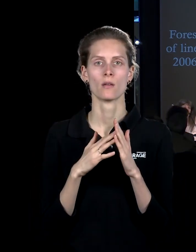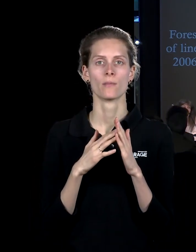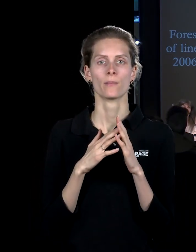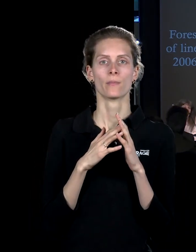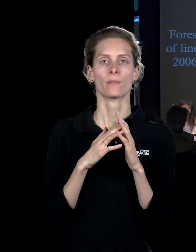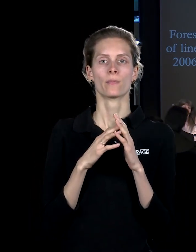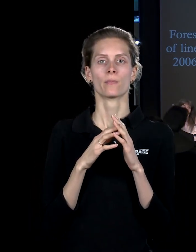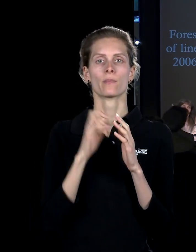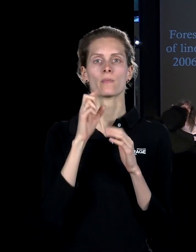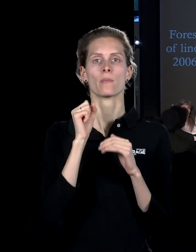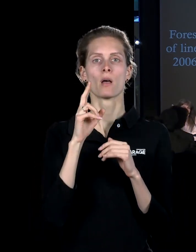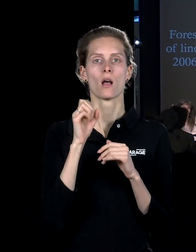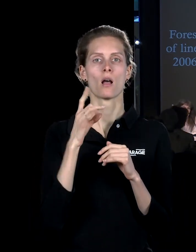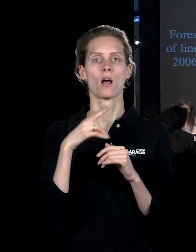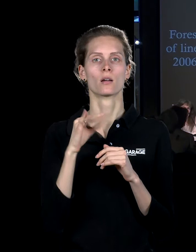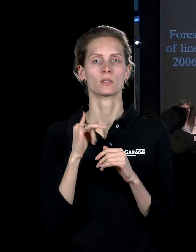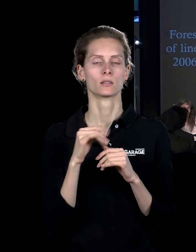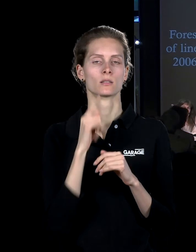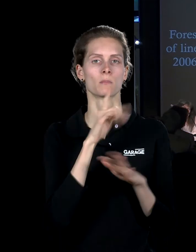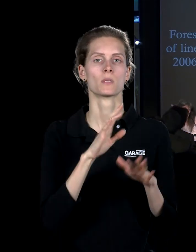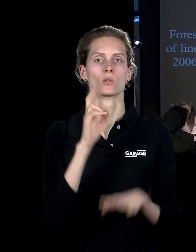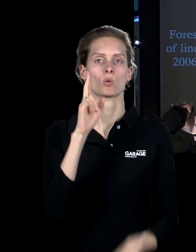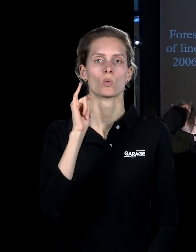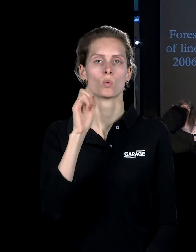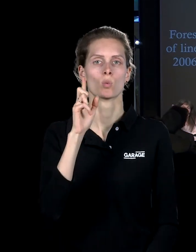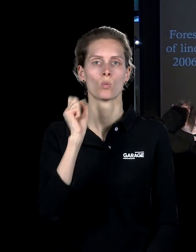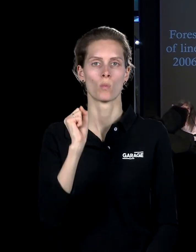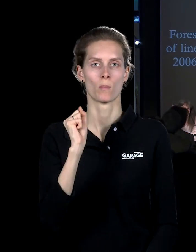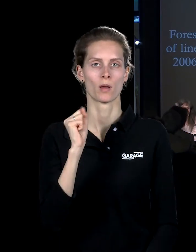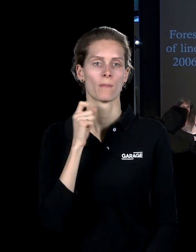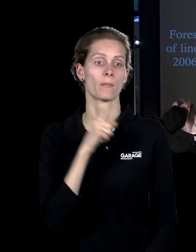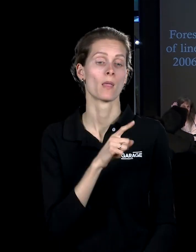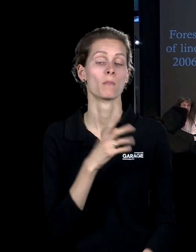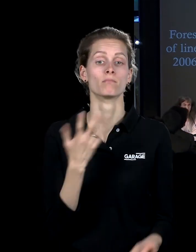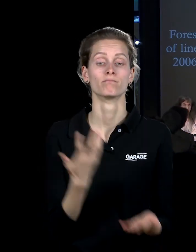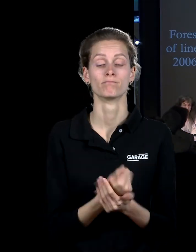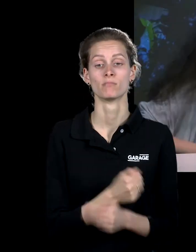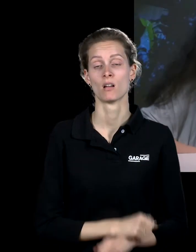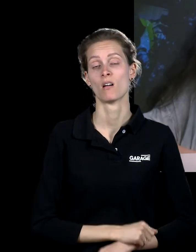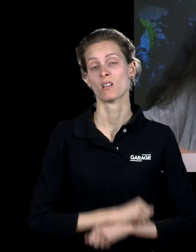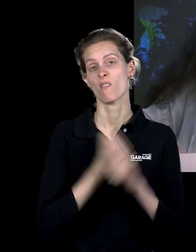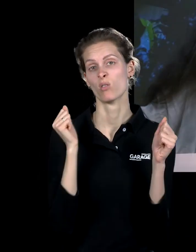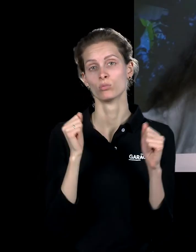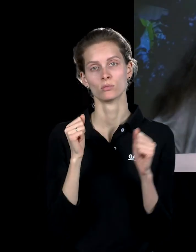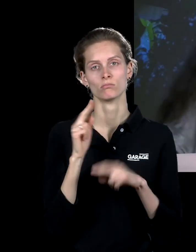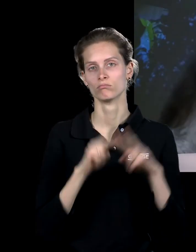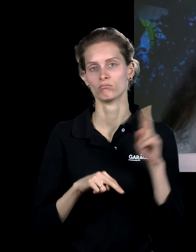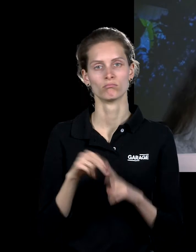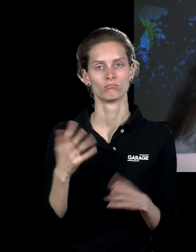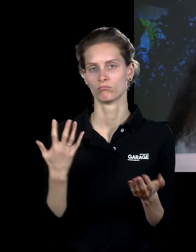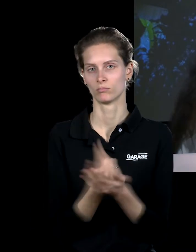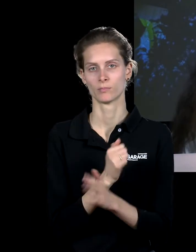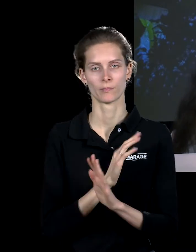Бакарде на Кубе. На Кубе случилась революция, поэтому ничего он не построил. Но тот замысел, который у него был, это один из последних